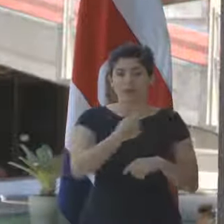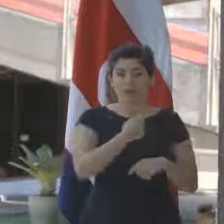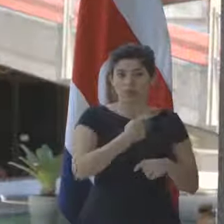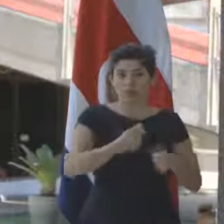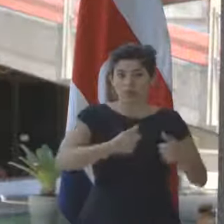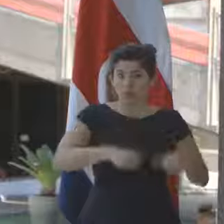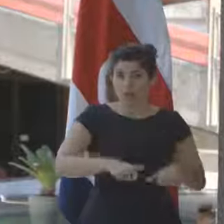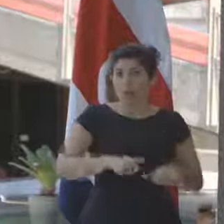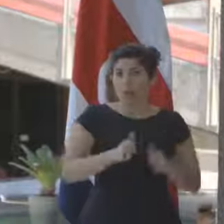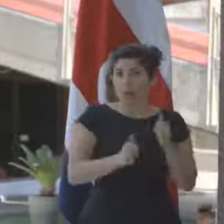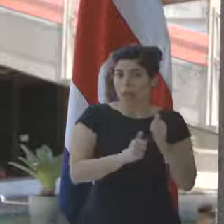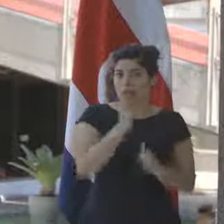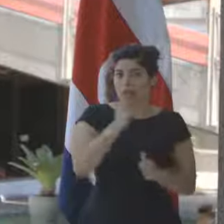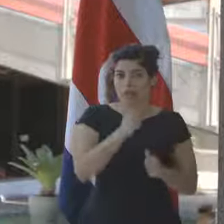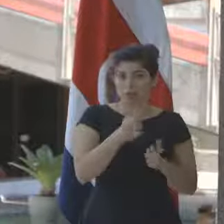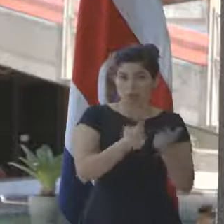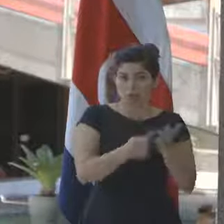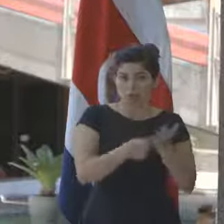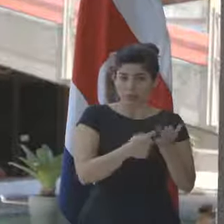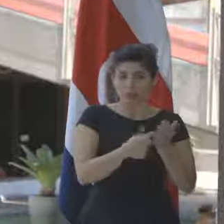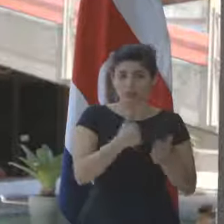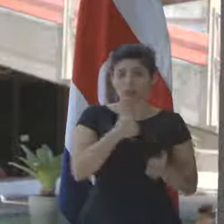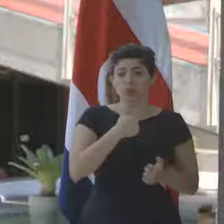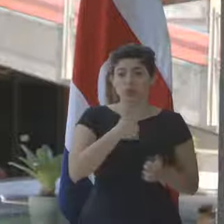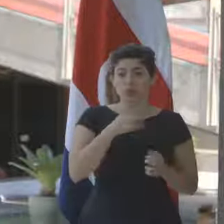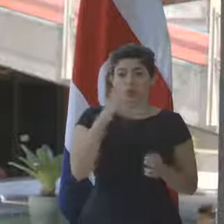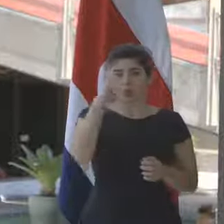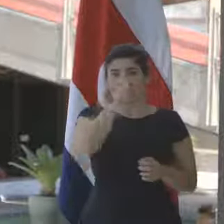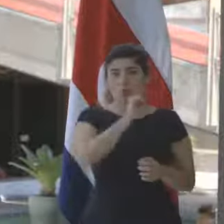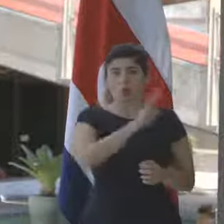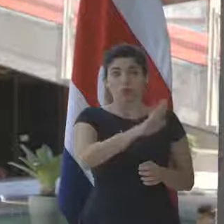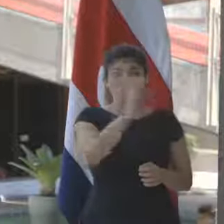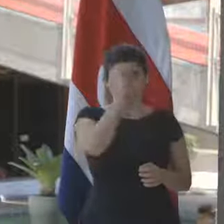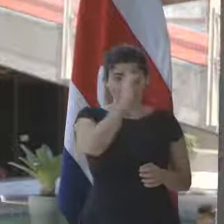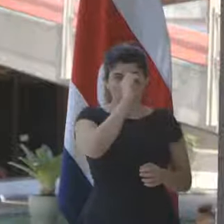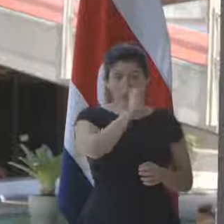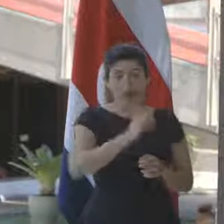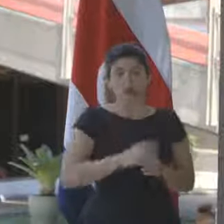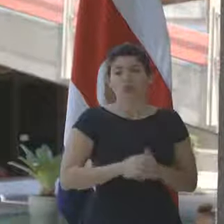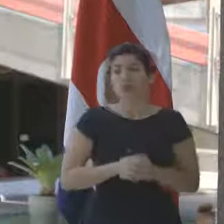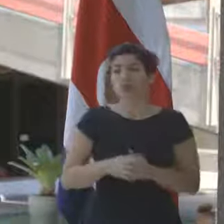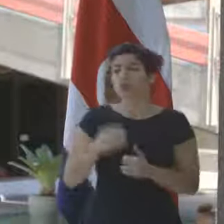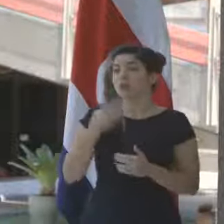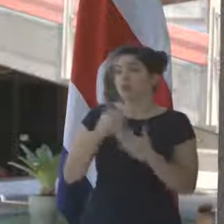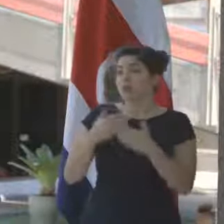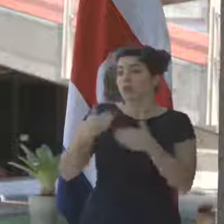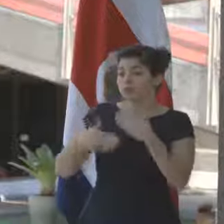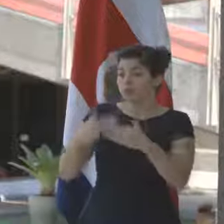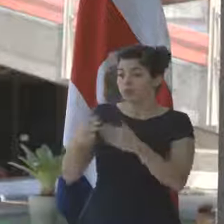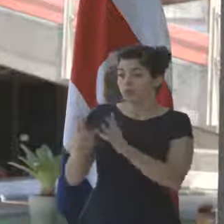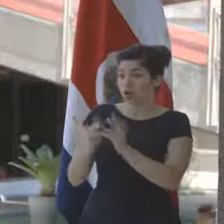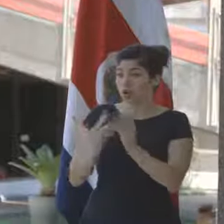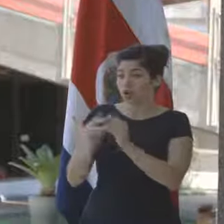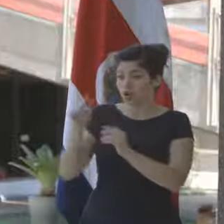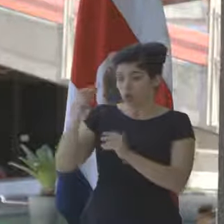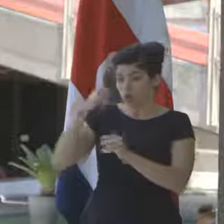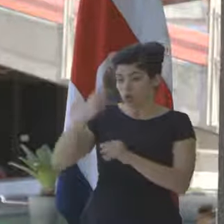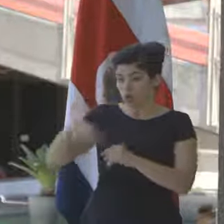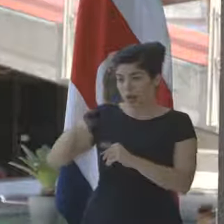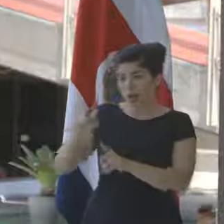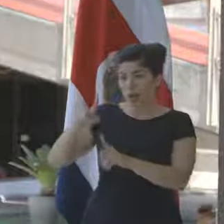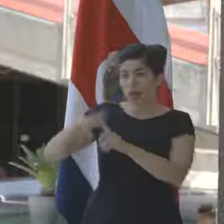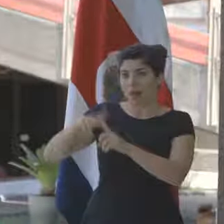la mayor parte de ese criterio. Yo tomé en consideración ese criterio y bueno, el Consejo de Gobierno adoptó sus medidas.